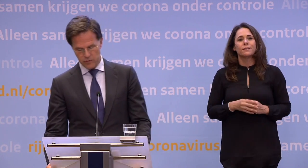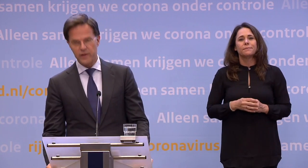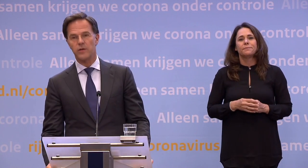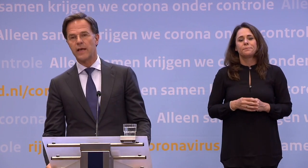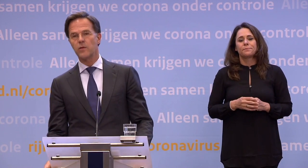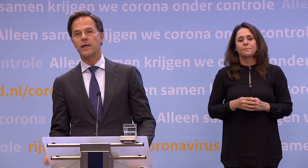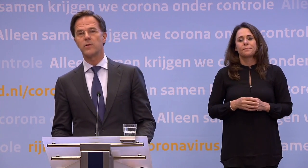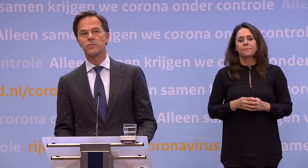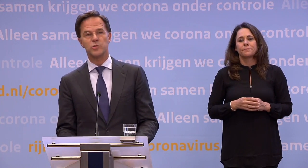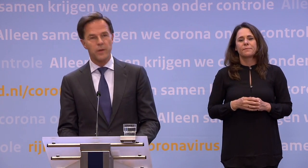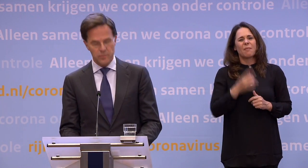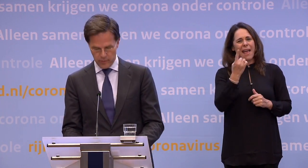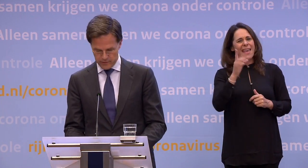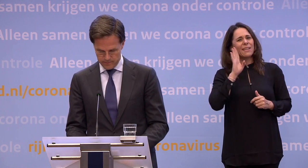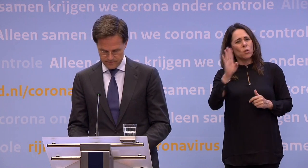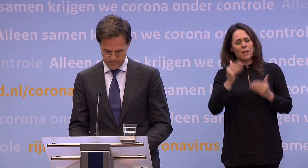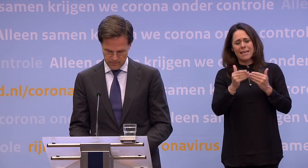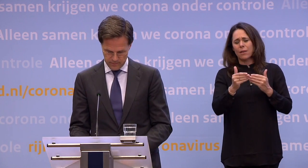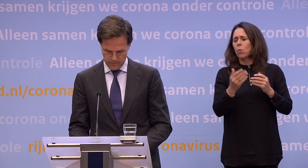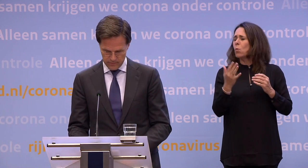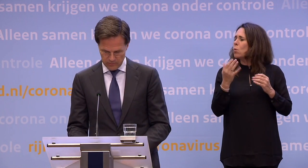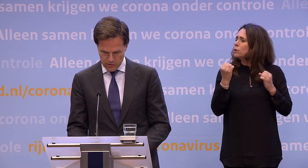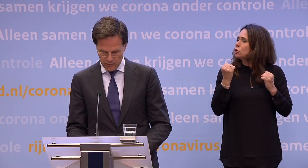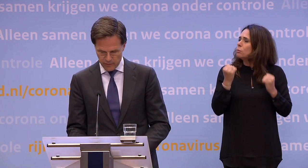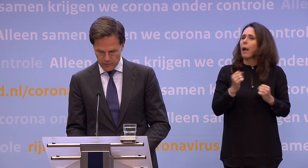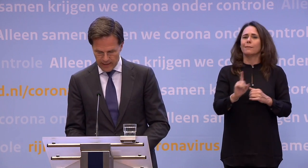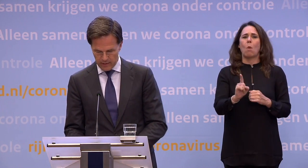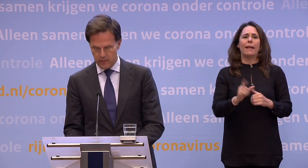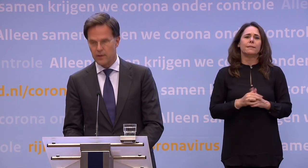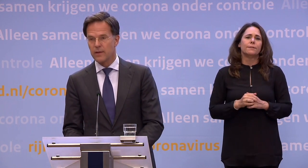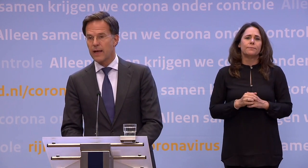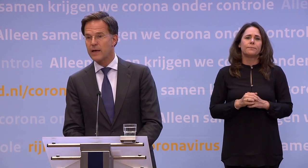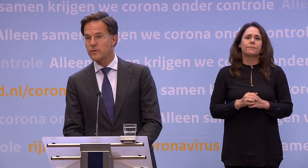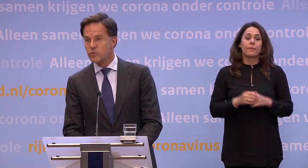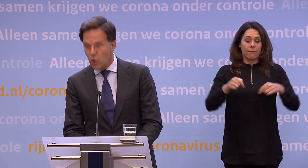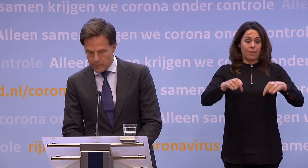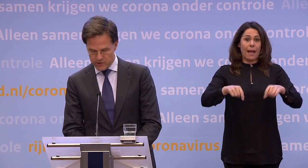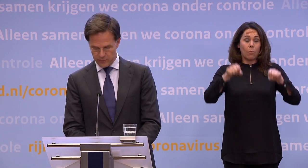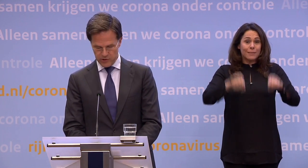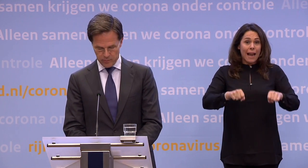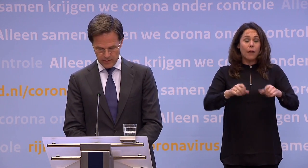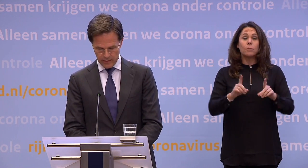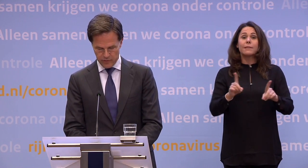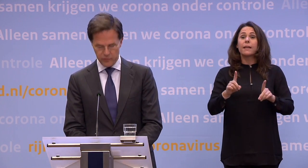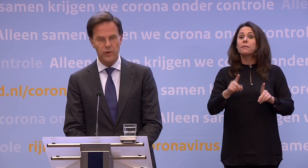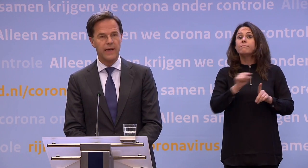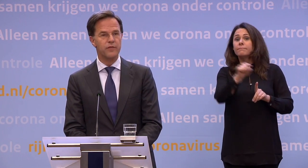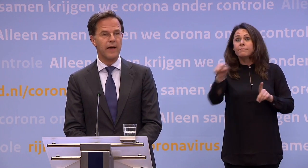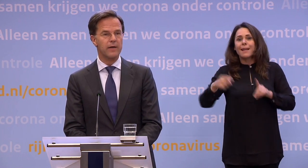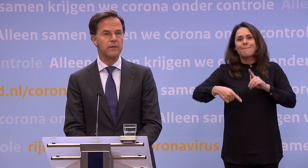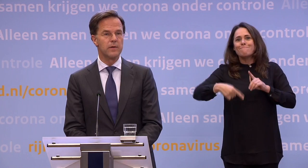wordt wel een heel, heel spannend moment. Want de besluiten van vandaag gaan nog meer zelfdiscipline... ...en